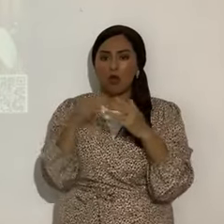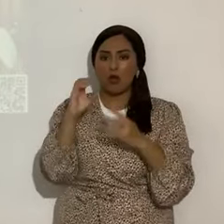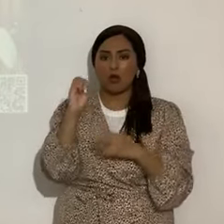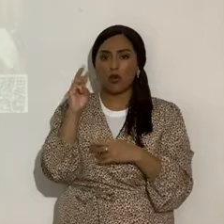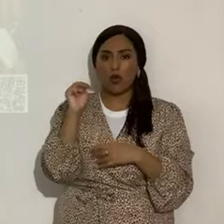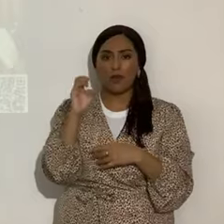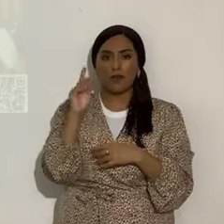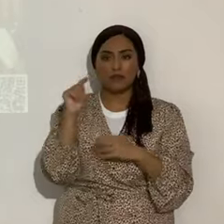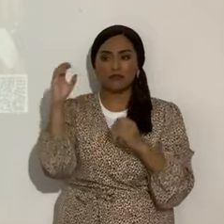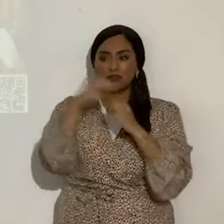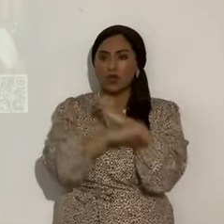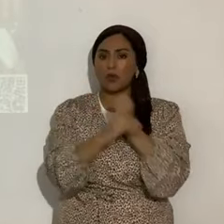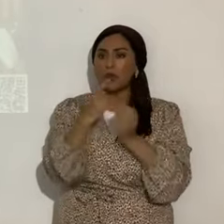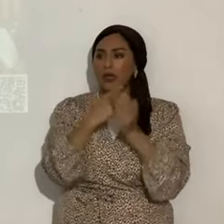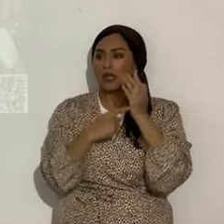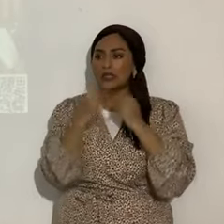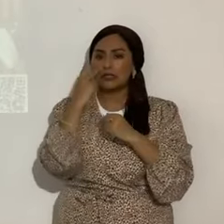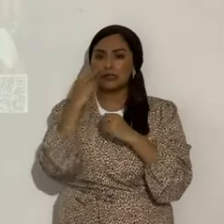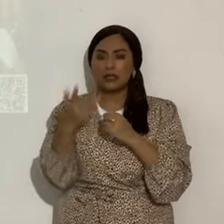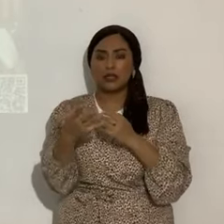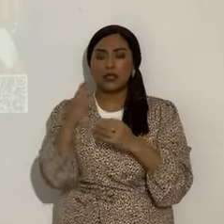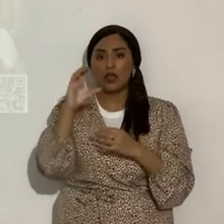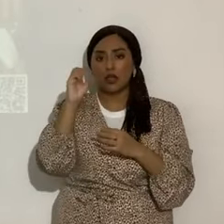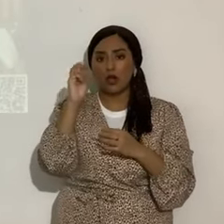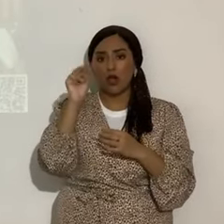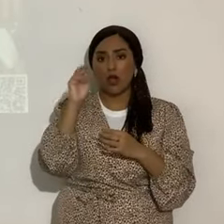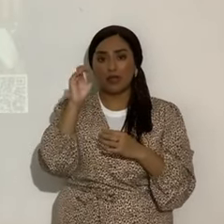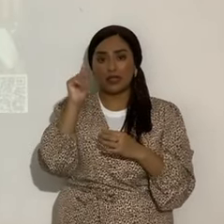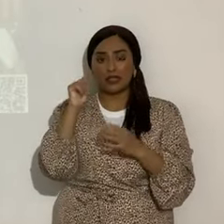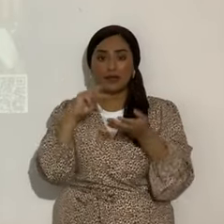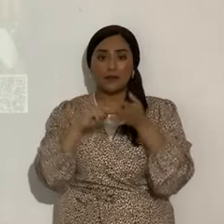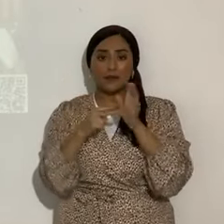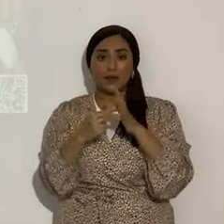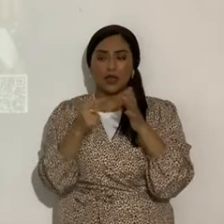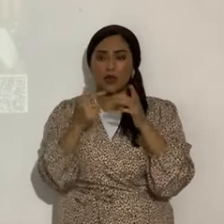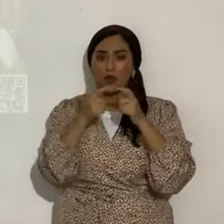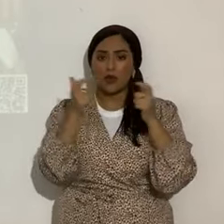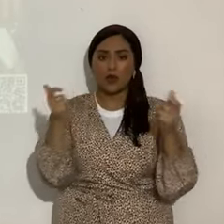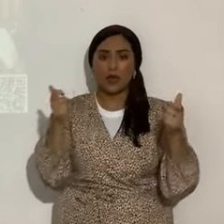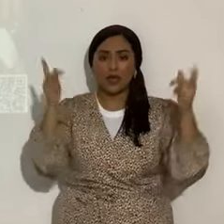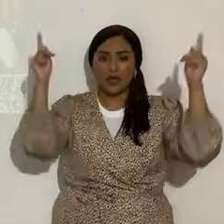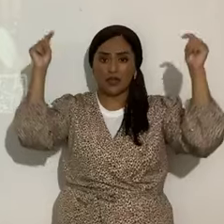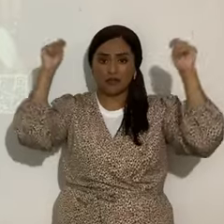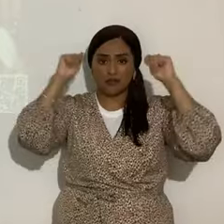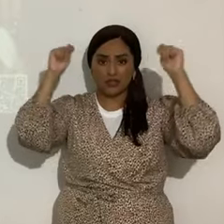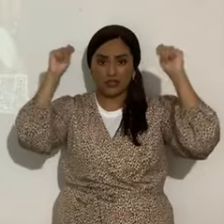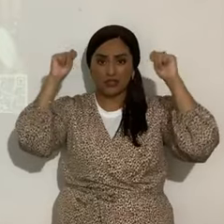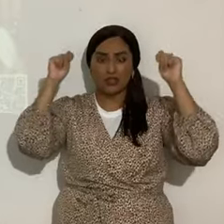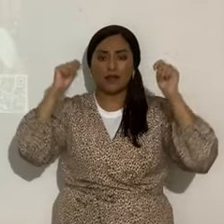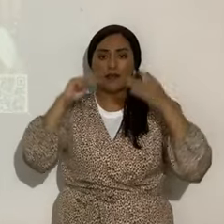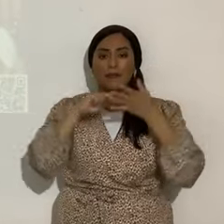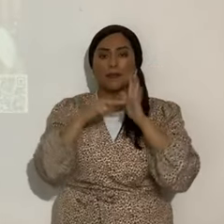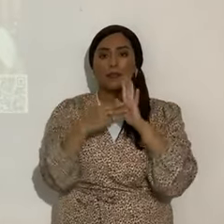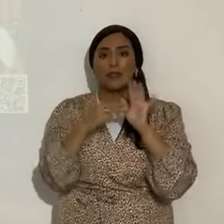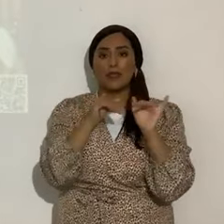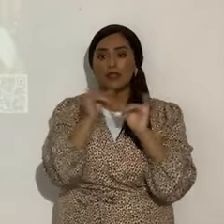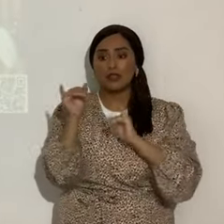se va a estar viendo. El cometa habla, representa la gran tribulación, representa también la ira,